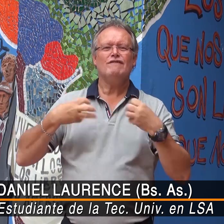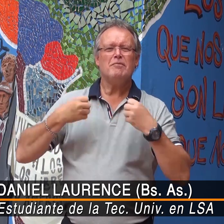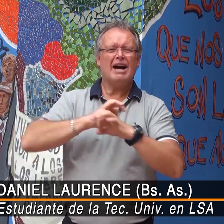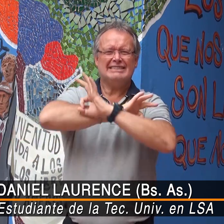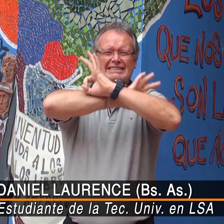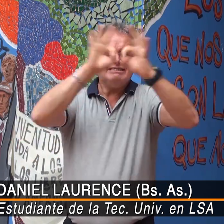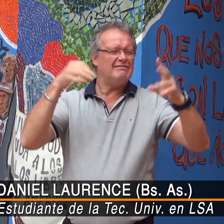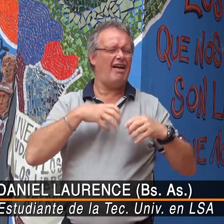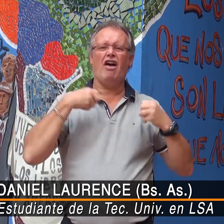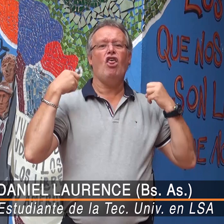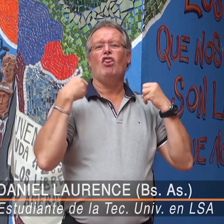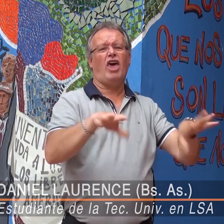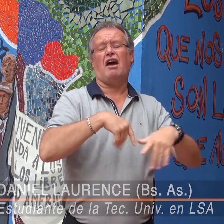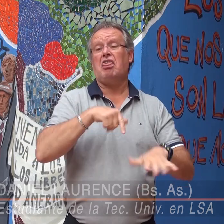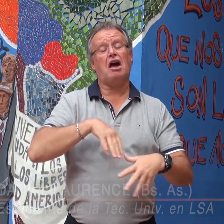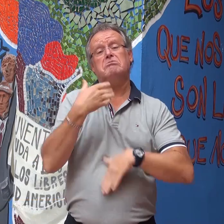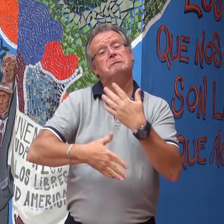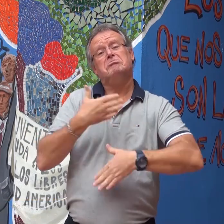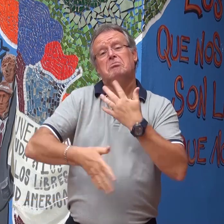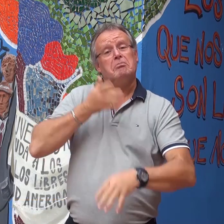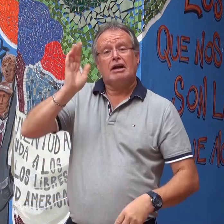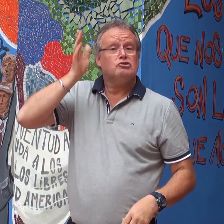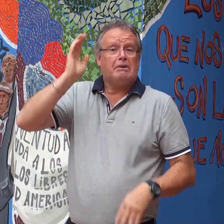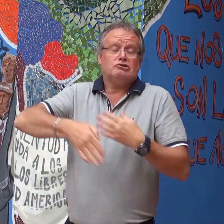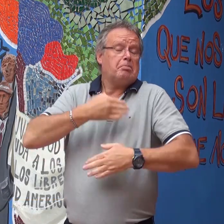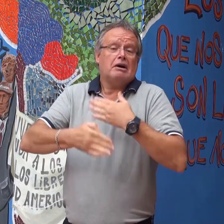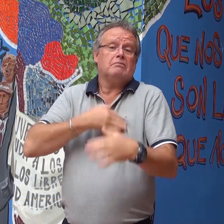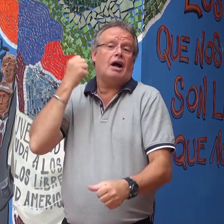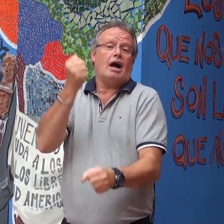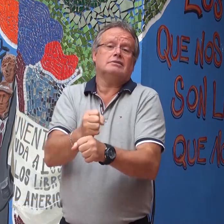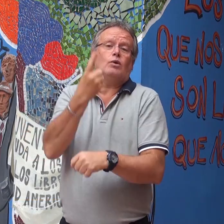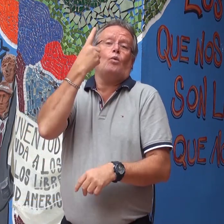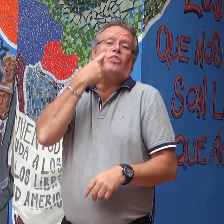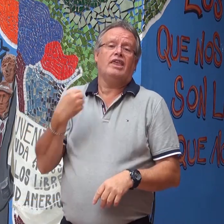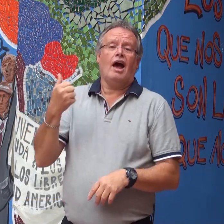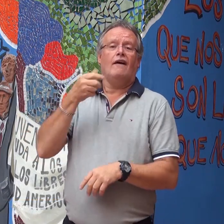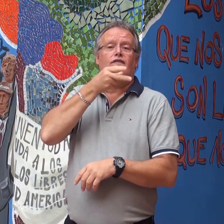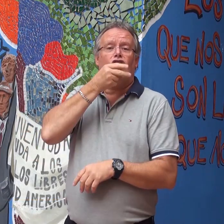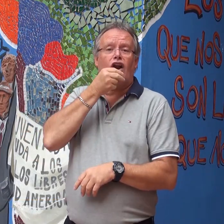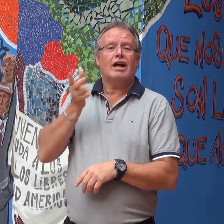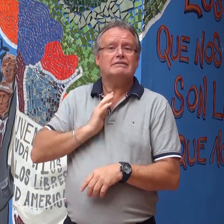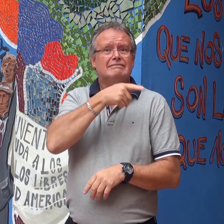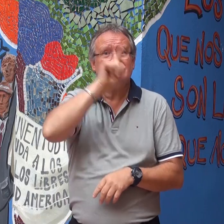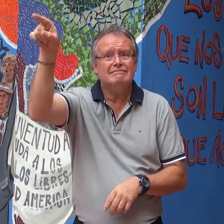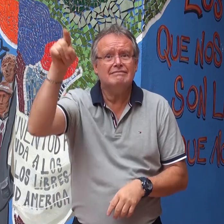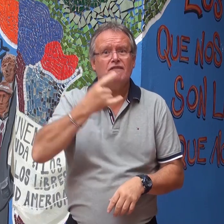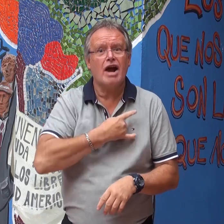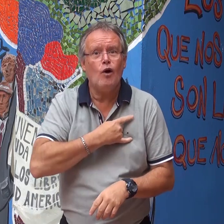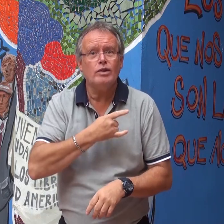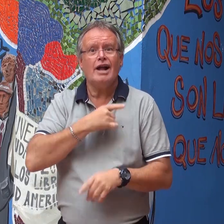se mezclaba todo, como tenía que andar todo bien, como dar mi información, nada, así que decidí abandonar. Pasó el tiempo hasta que un día Florencia me dijo, mirá, anda a la